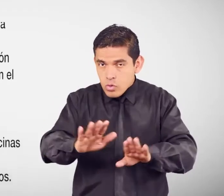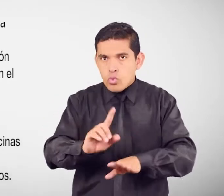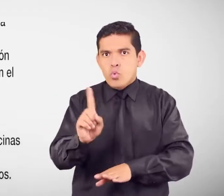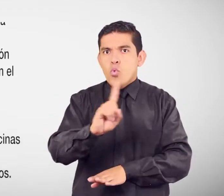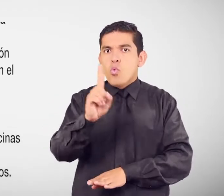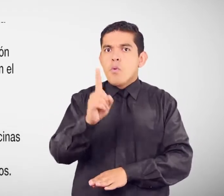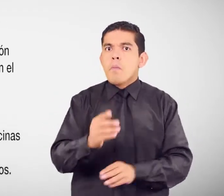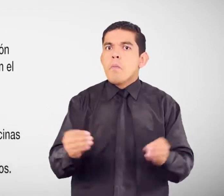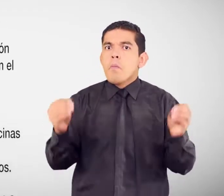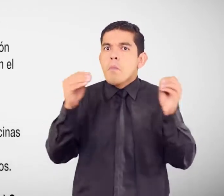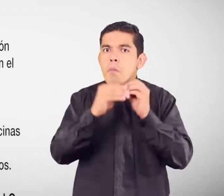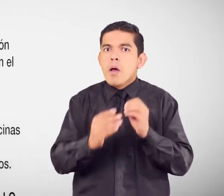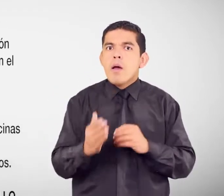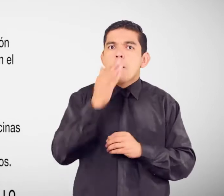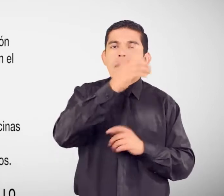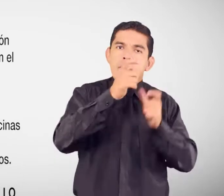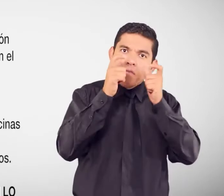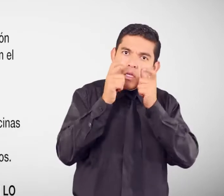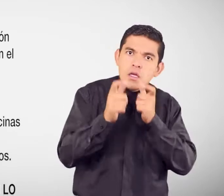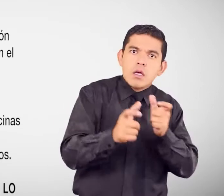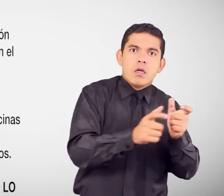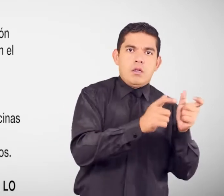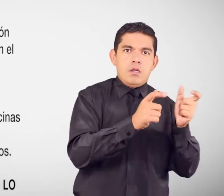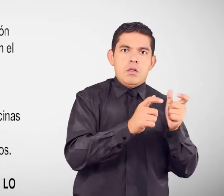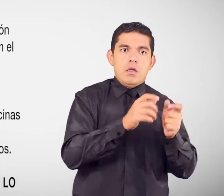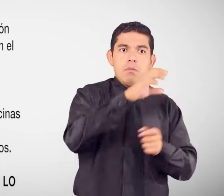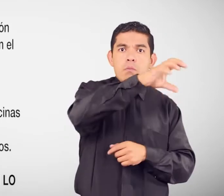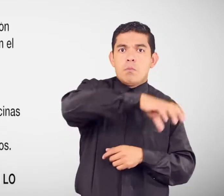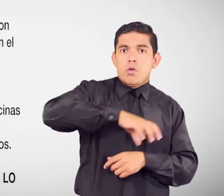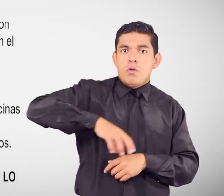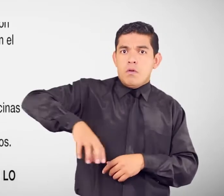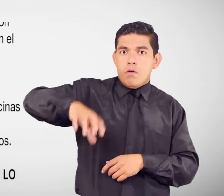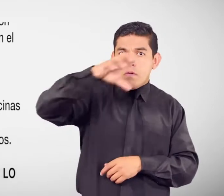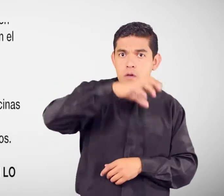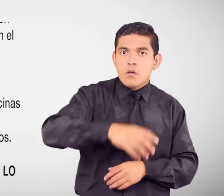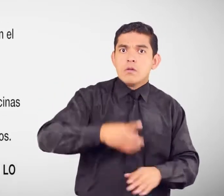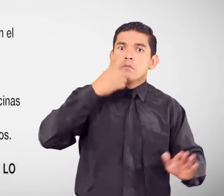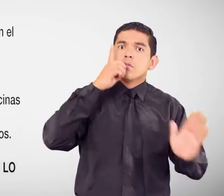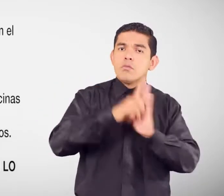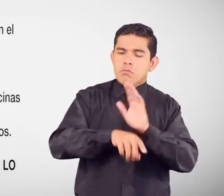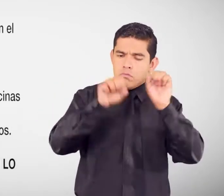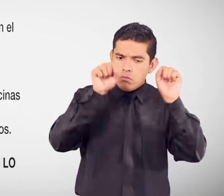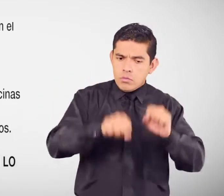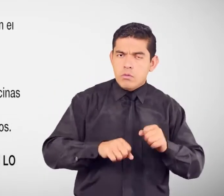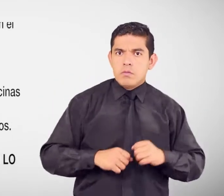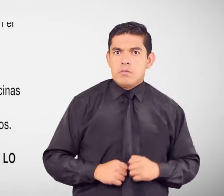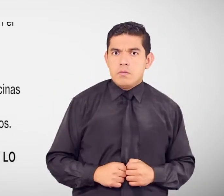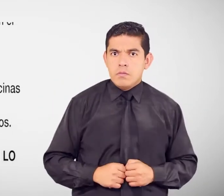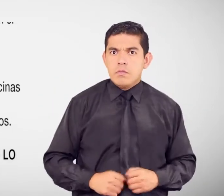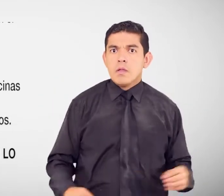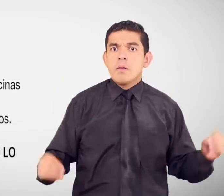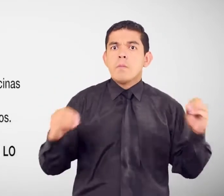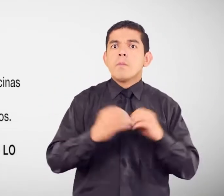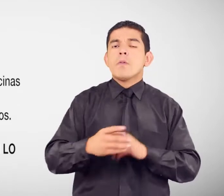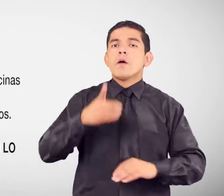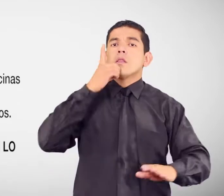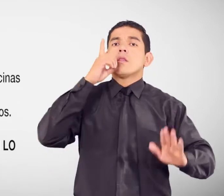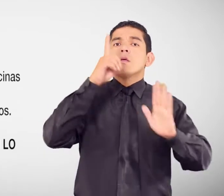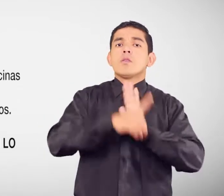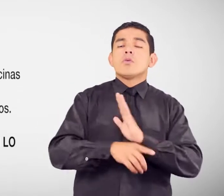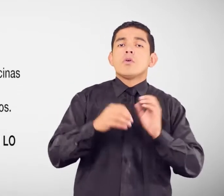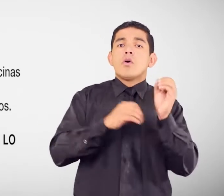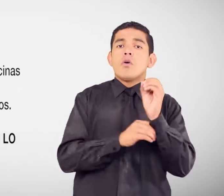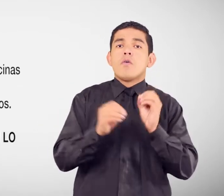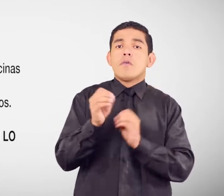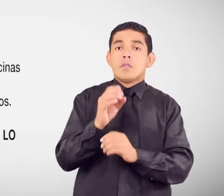Fiscalía En cada provincia Para hacer la denuncia También puedes denunciar En las oficinas de Conadis Y de los